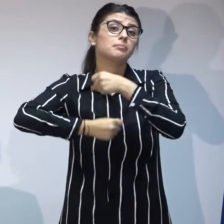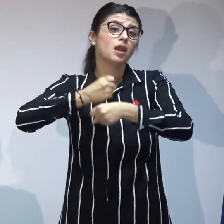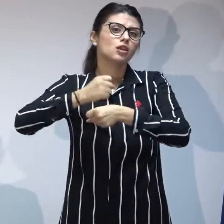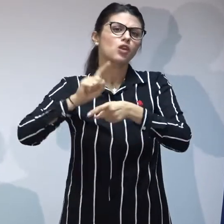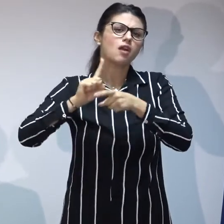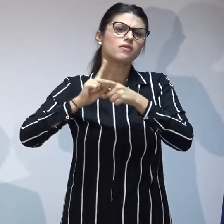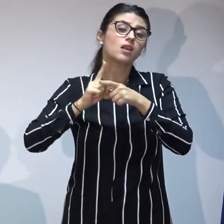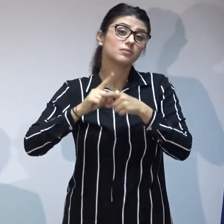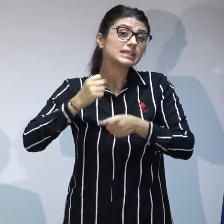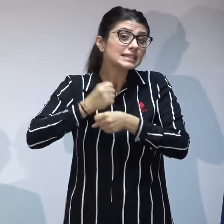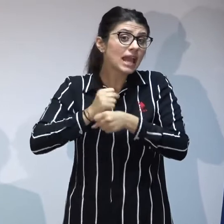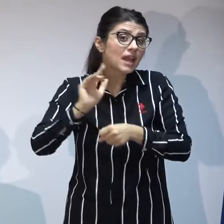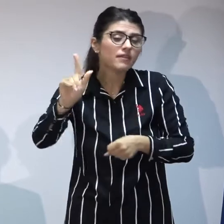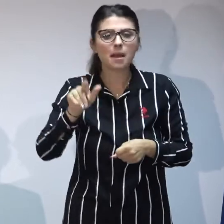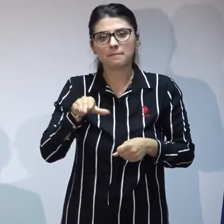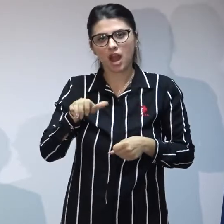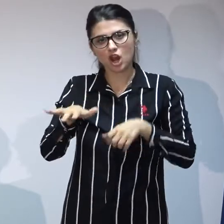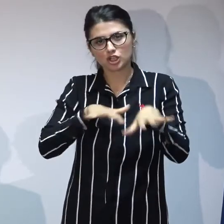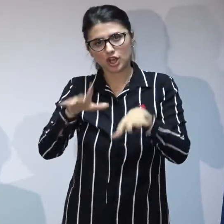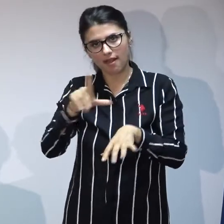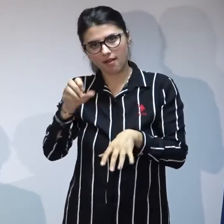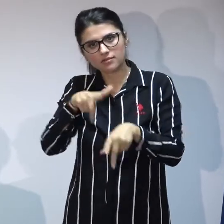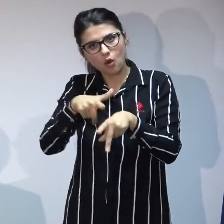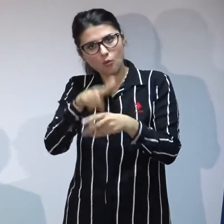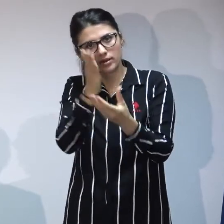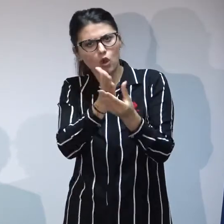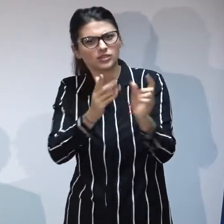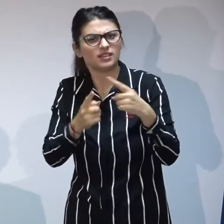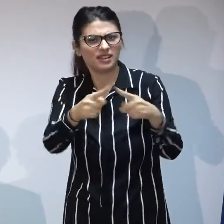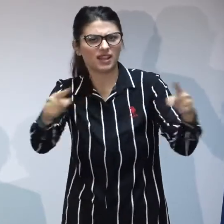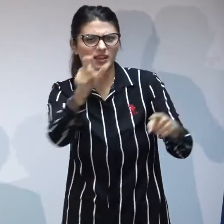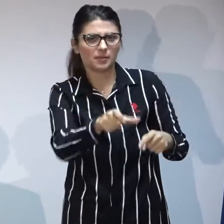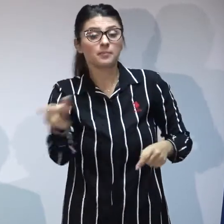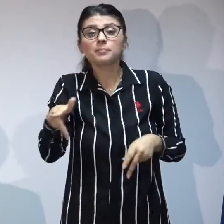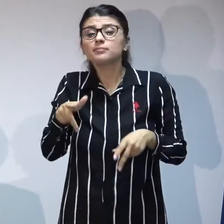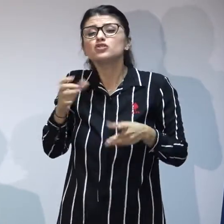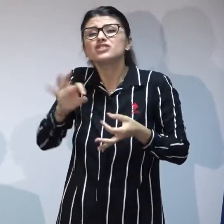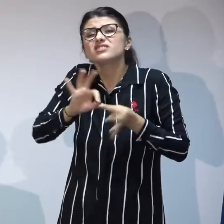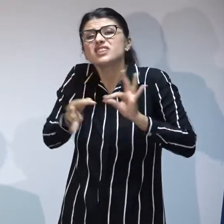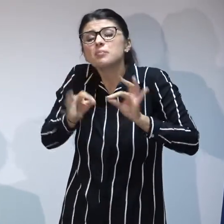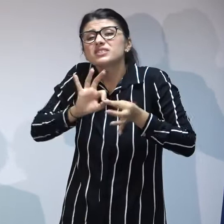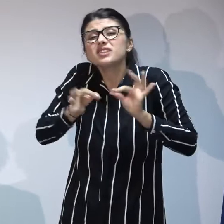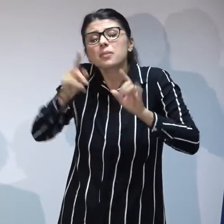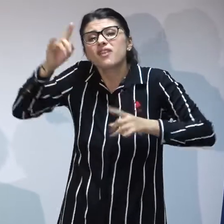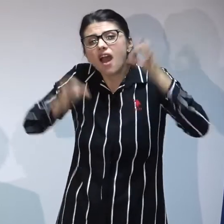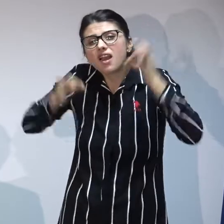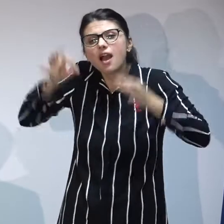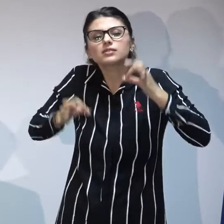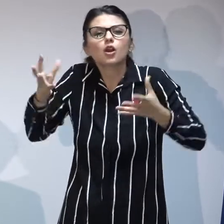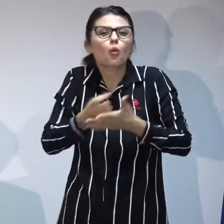caz presupune analiza coroborarea datelor și luarea unei decizii